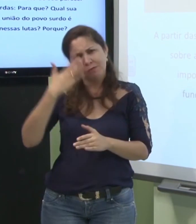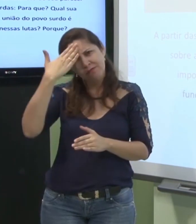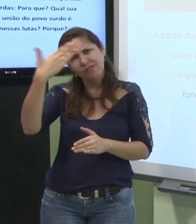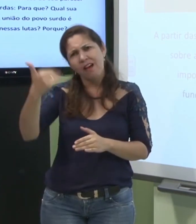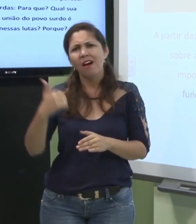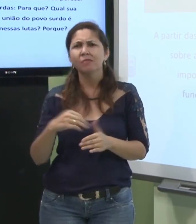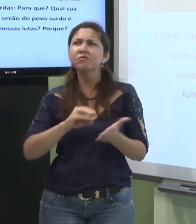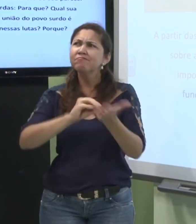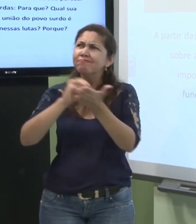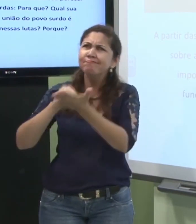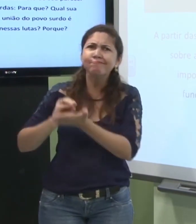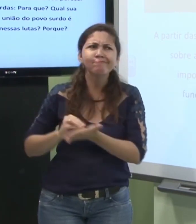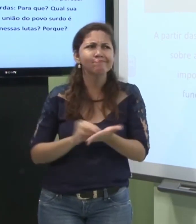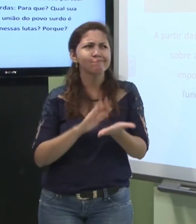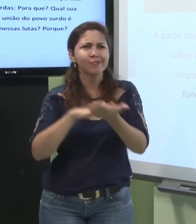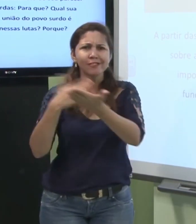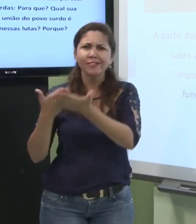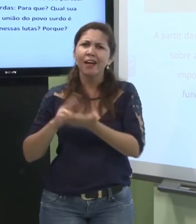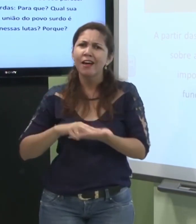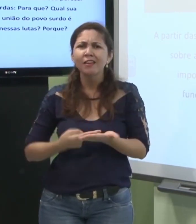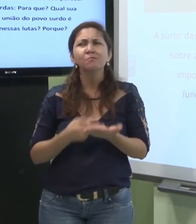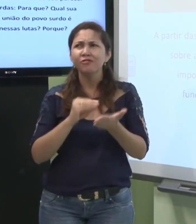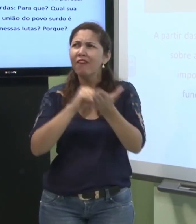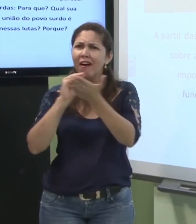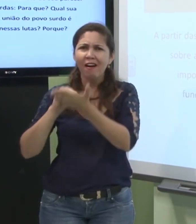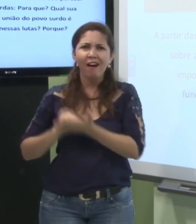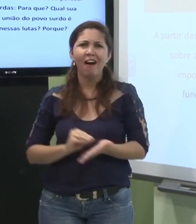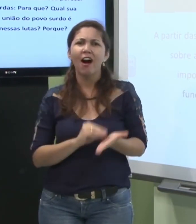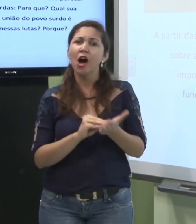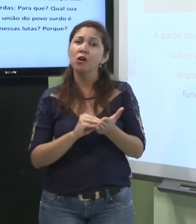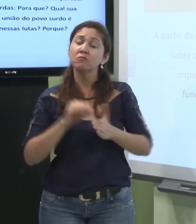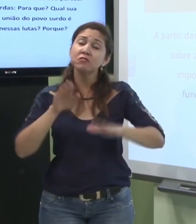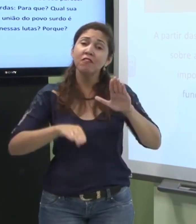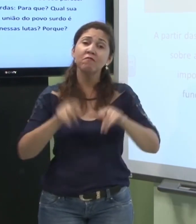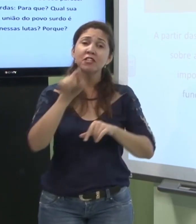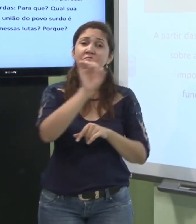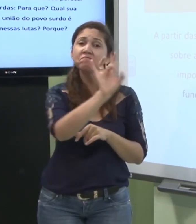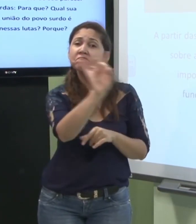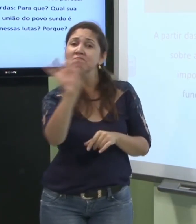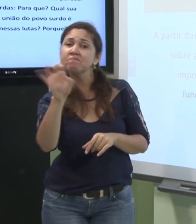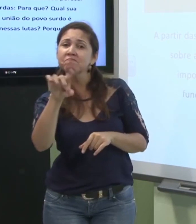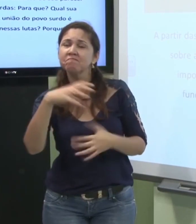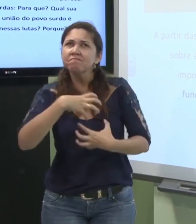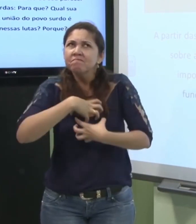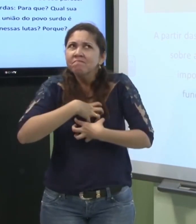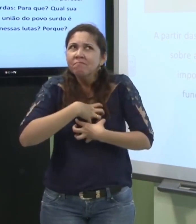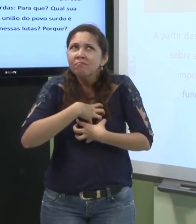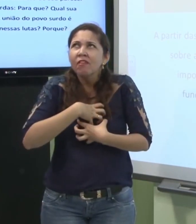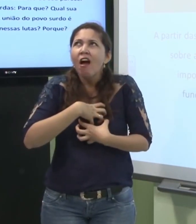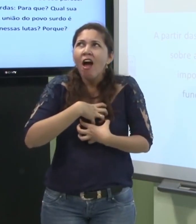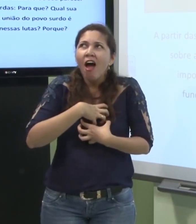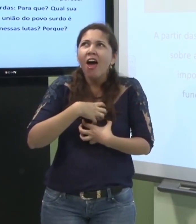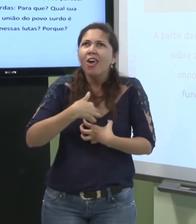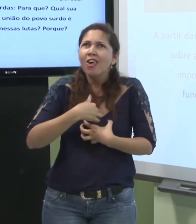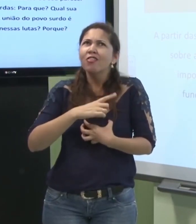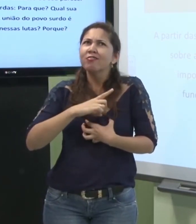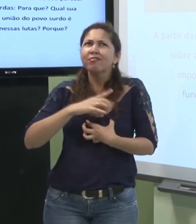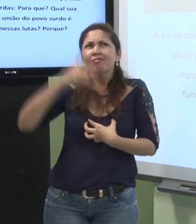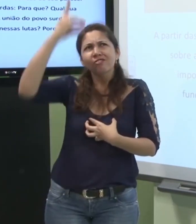sabemos que falta muito intérprete em vários locais talvez vocês sintam eu falei eu tenho o